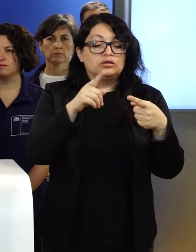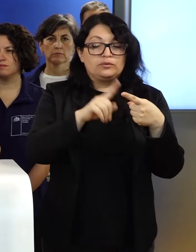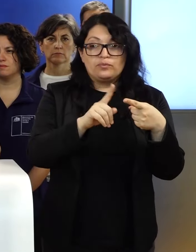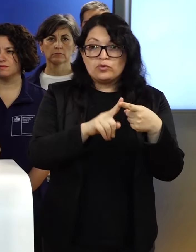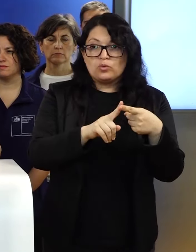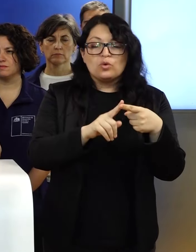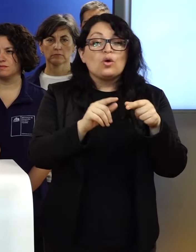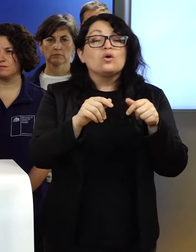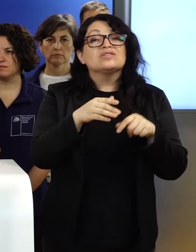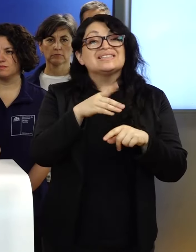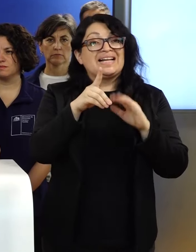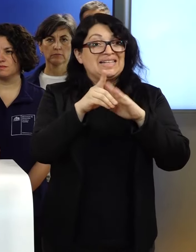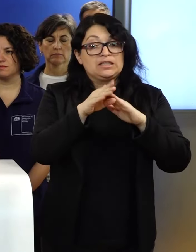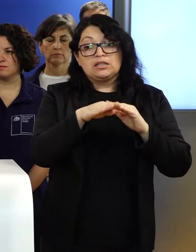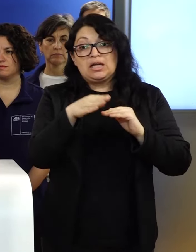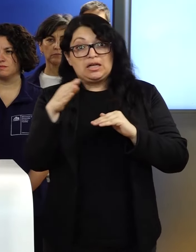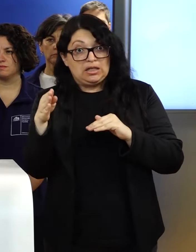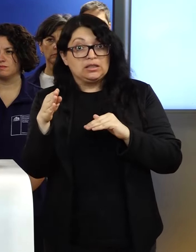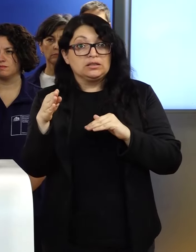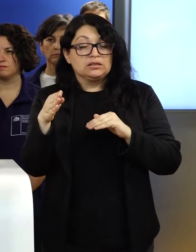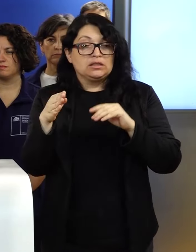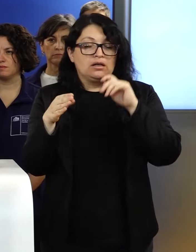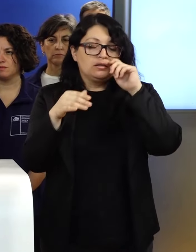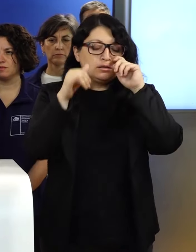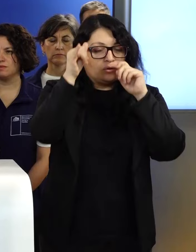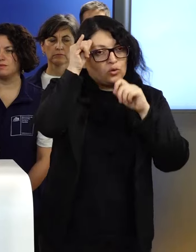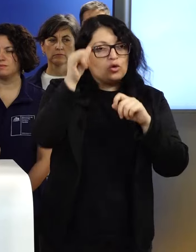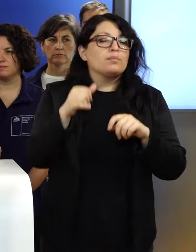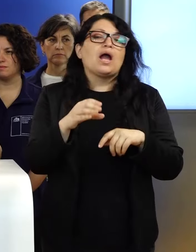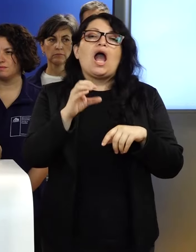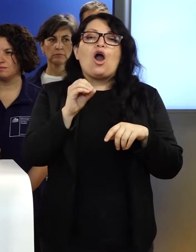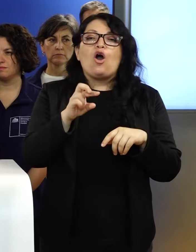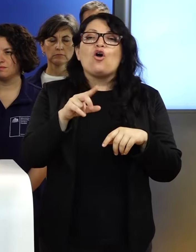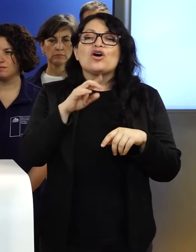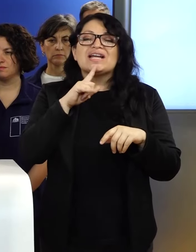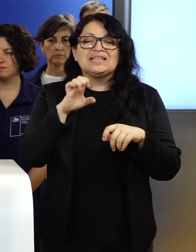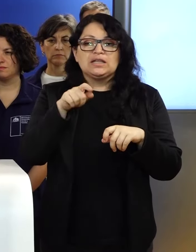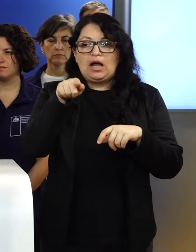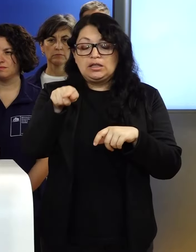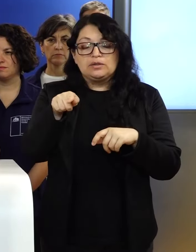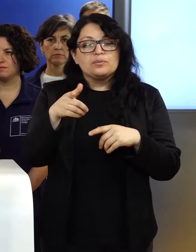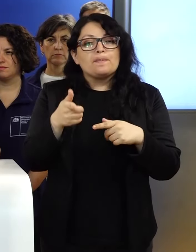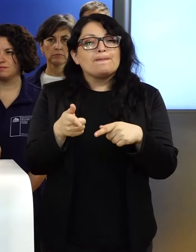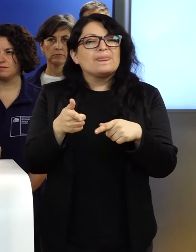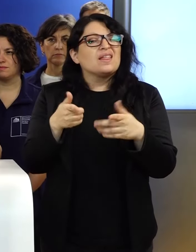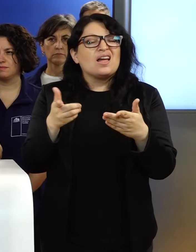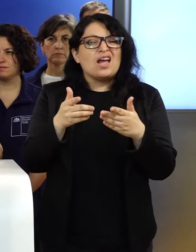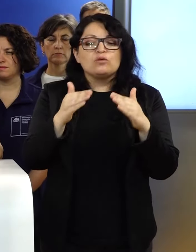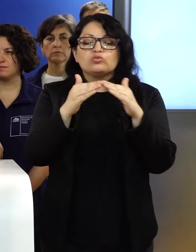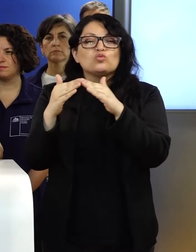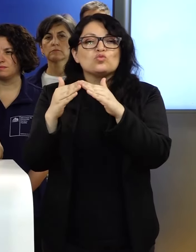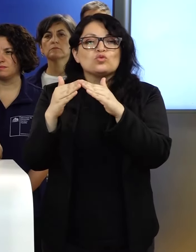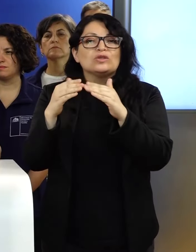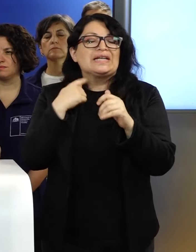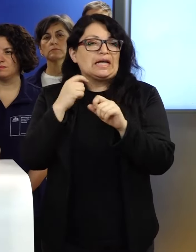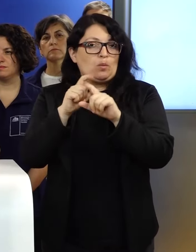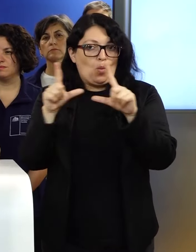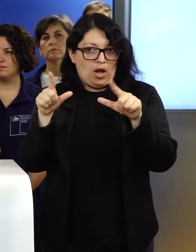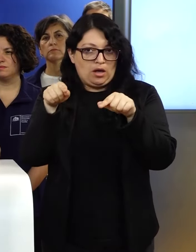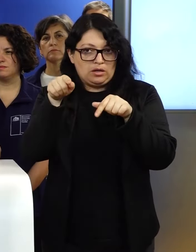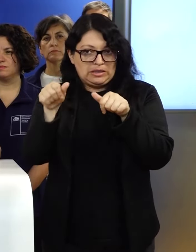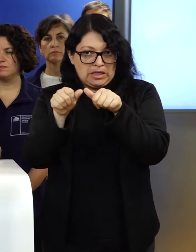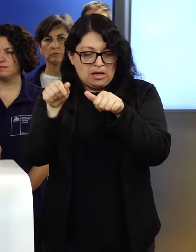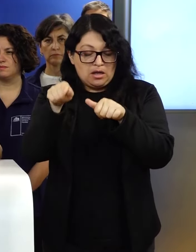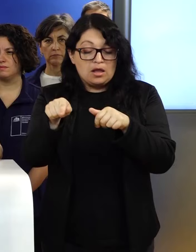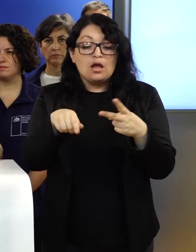la derecha, hacia el poniente, perdón, hacia el oriente, respecto al sector de Quilpué. El